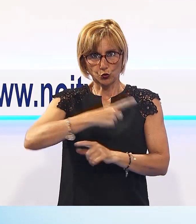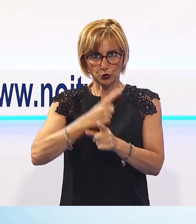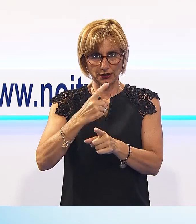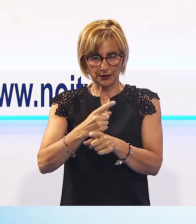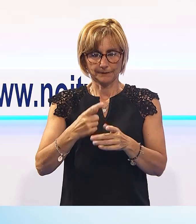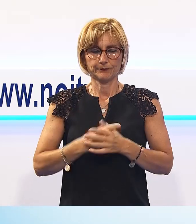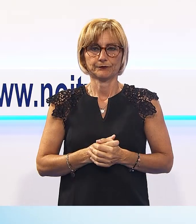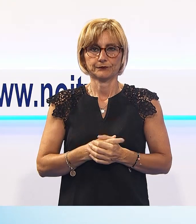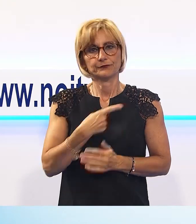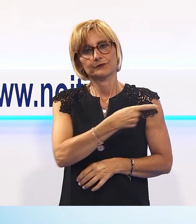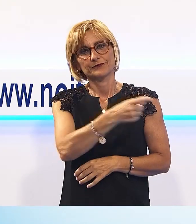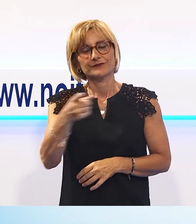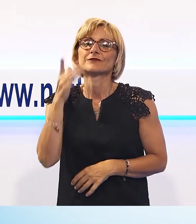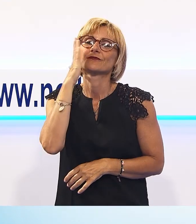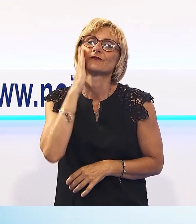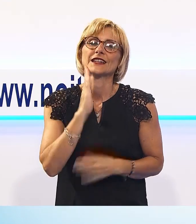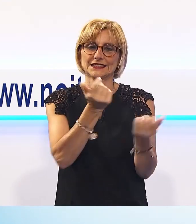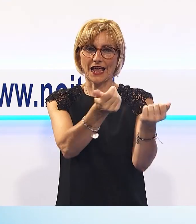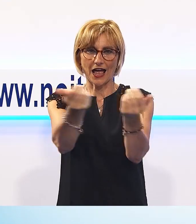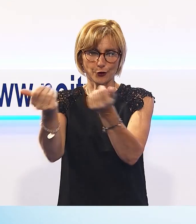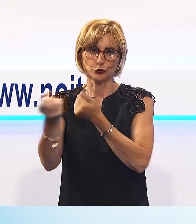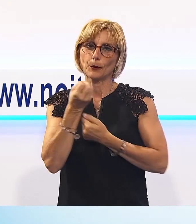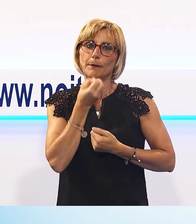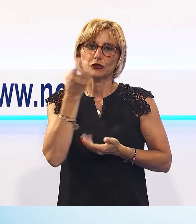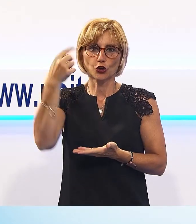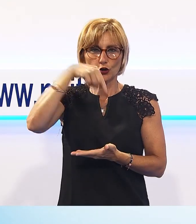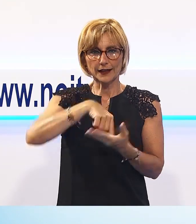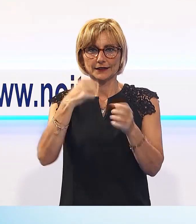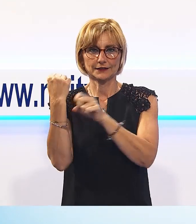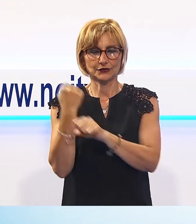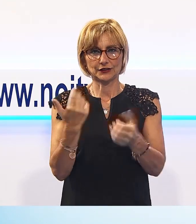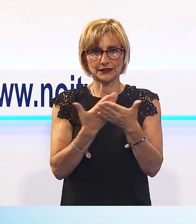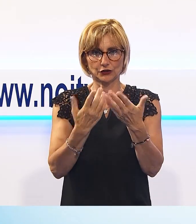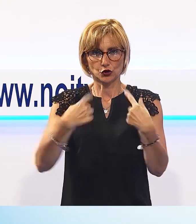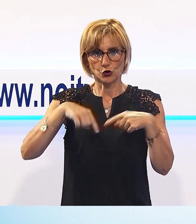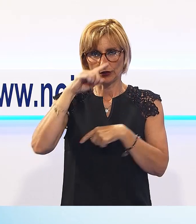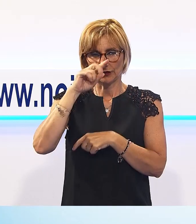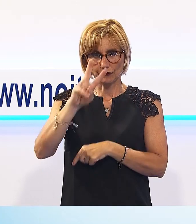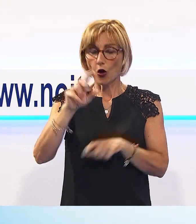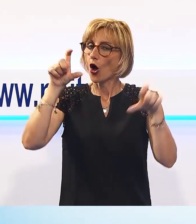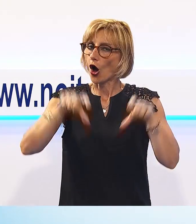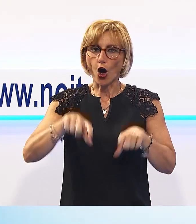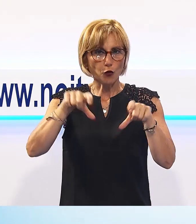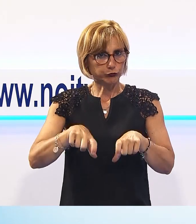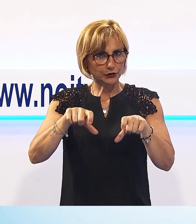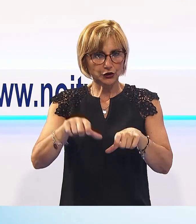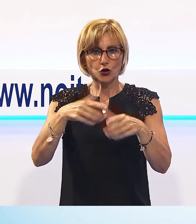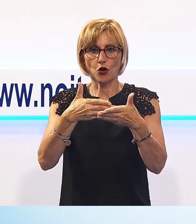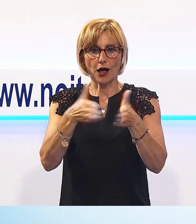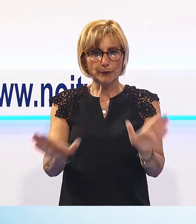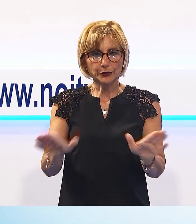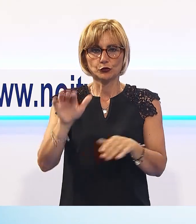A tutti voi un cordiale saluto e ben ritrovati per questa edizione del TG Noi. Doverosa l'apertura su quanto è successo